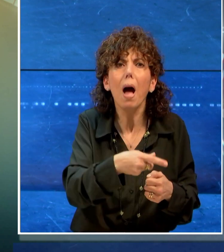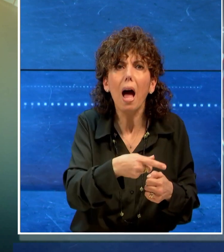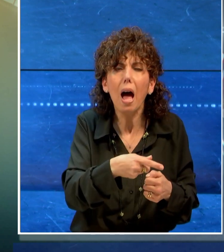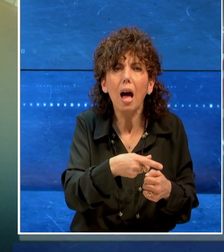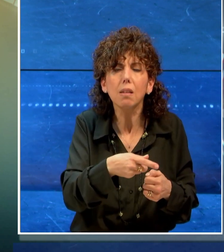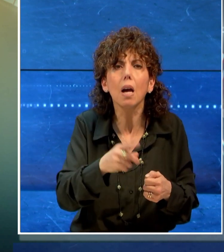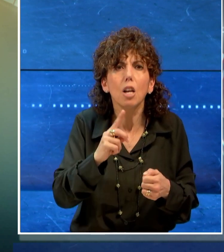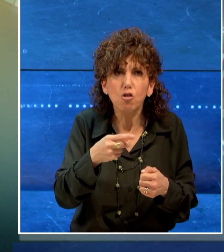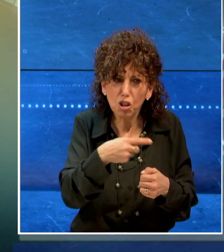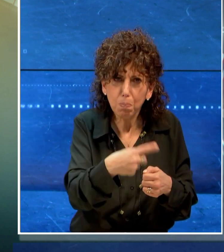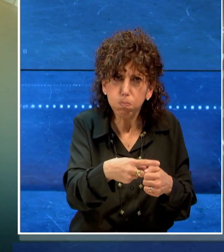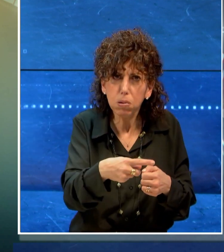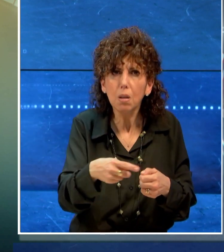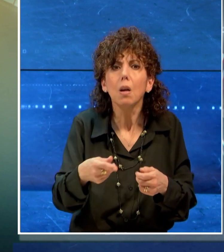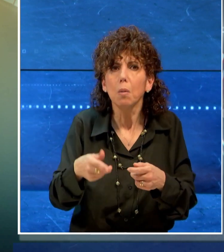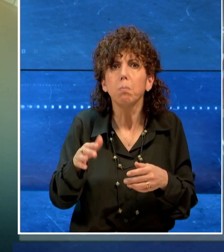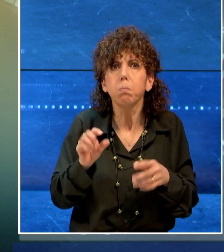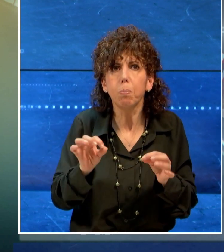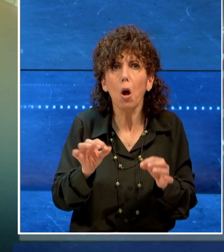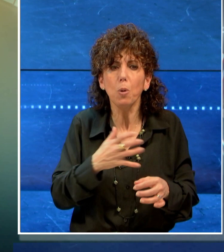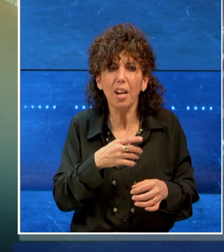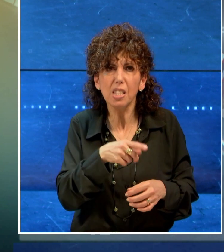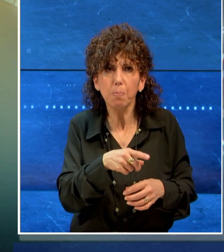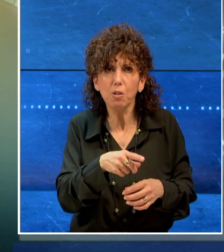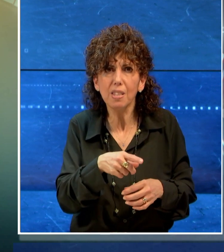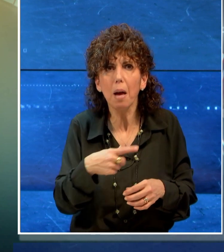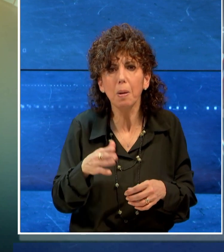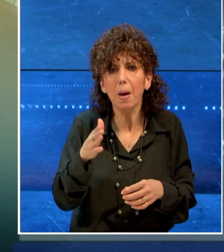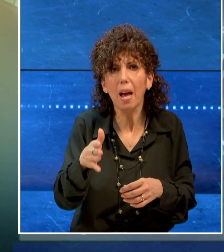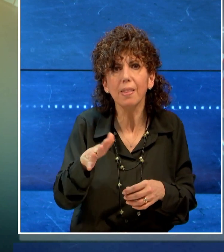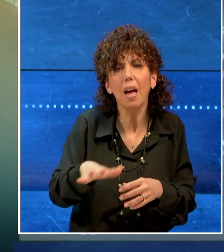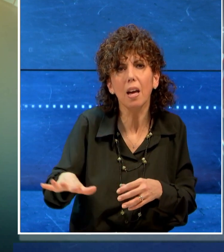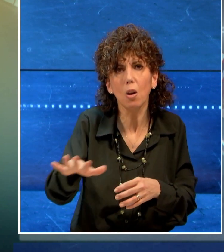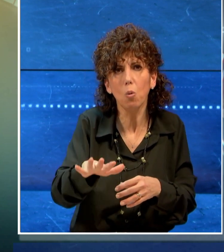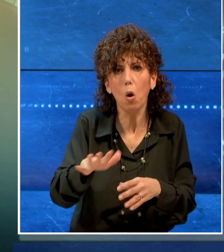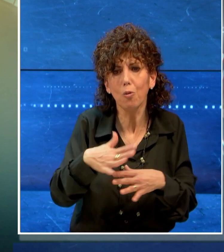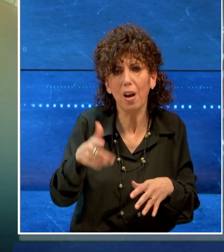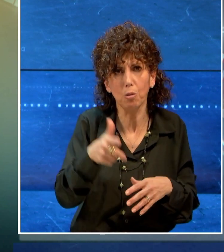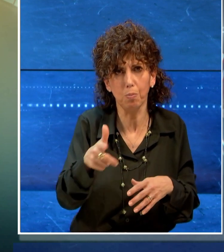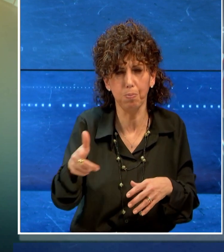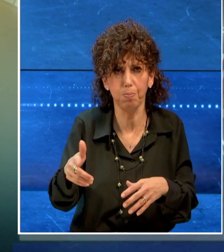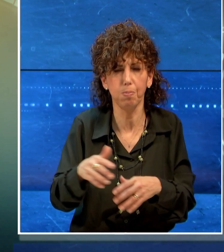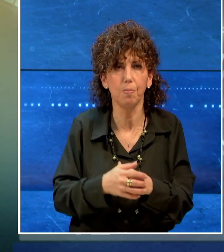stata utilizzata dai responsabili per recarsi sul luogo del delitto